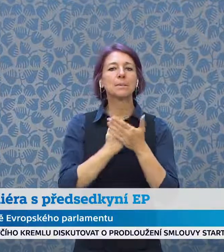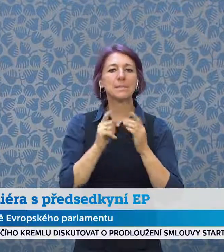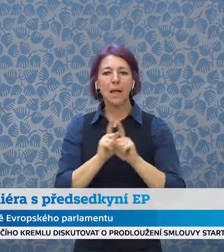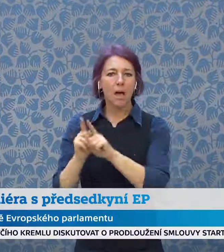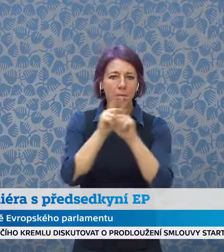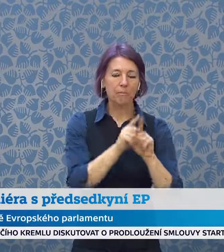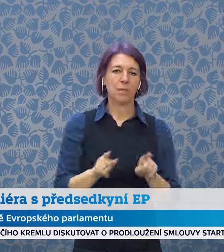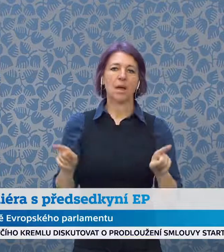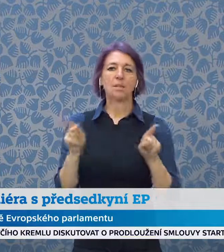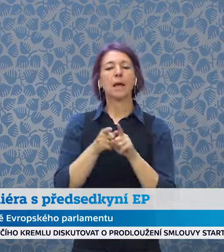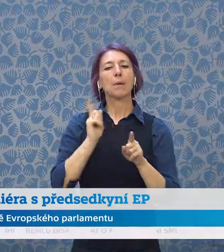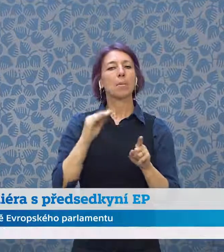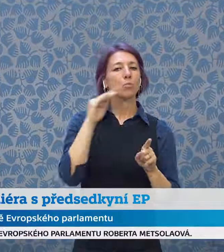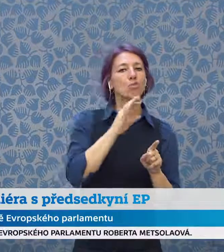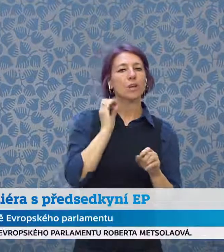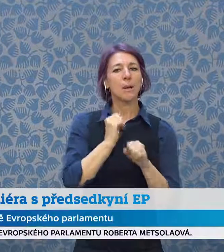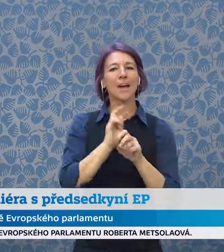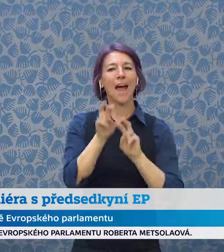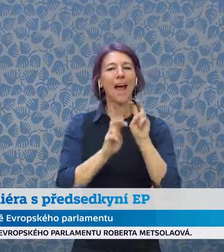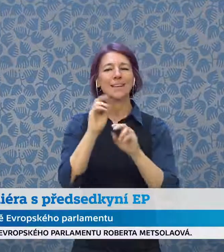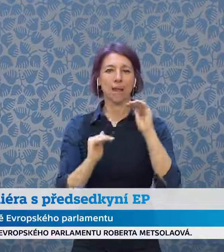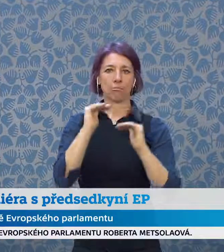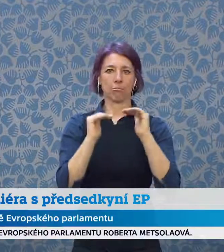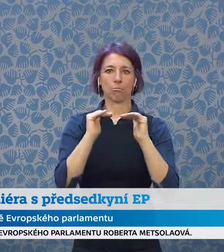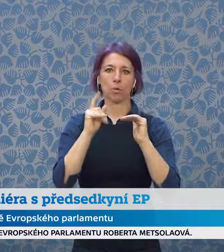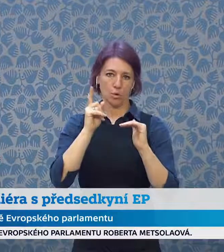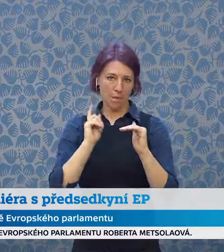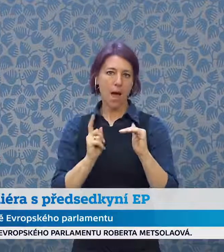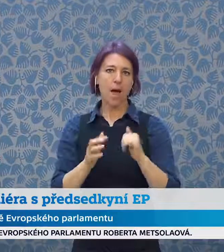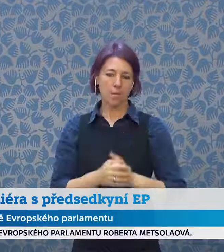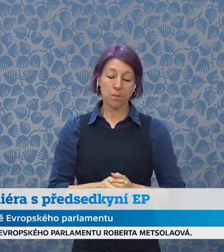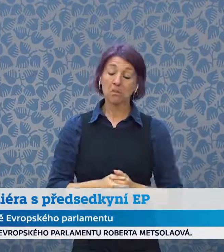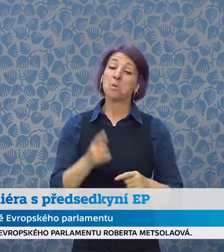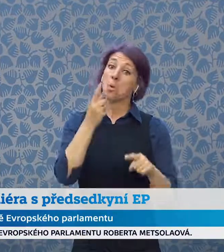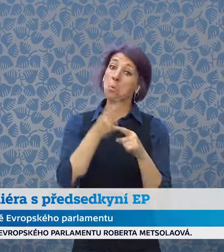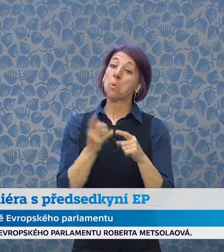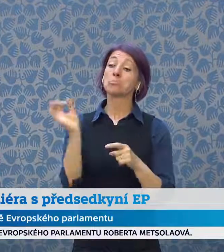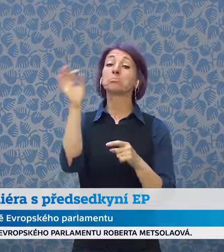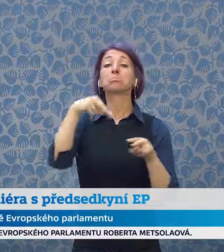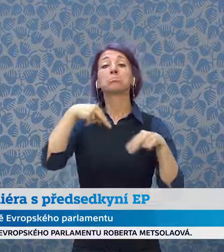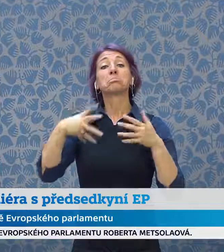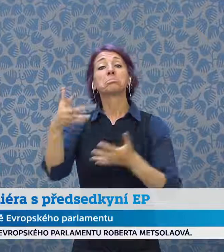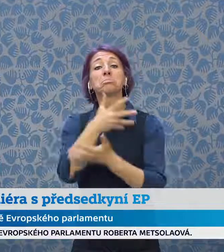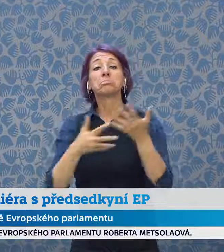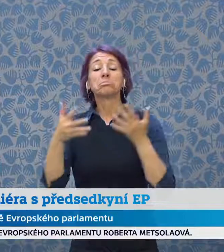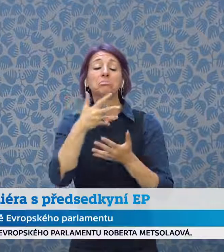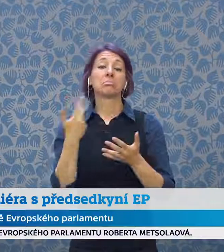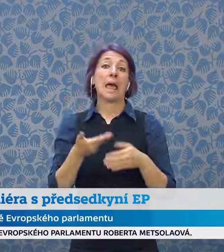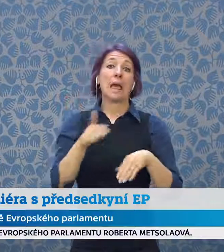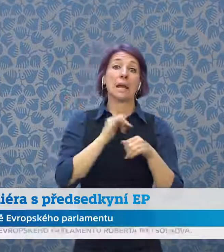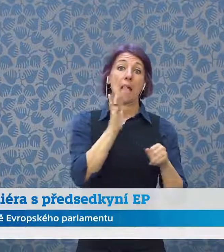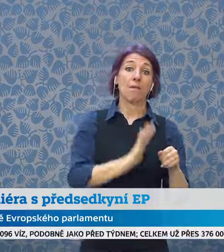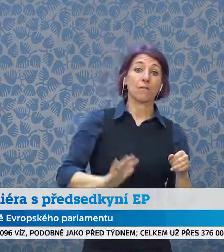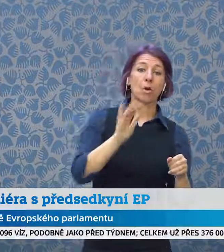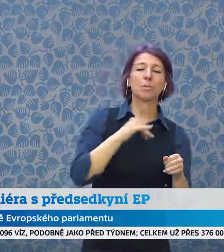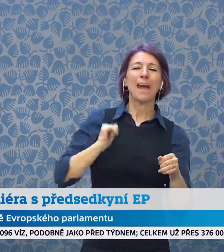a také diskuse o tom, kde by se mohly protnout pozice parlamentu a rady a